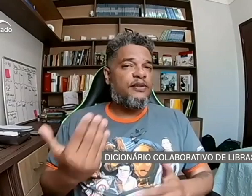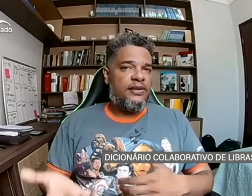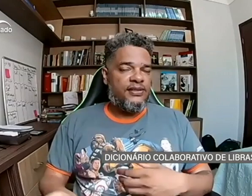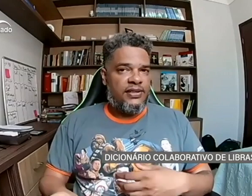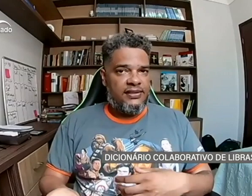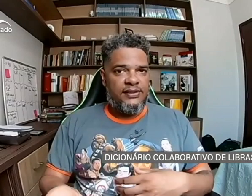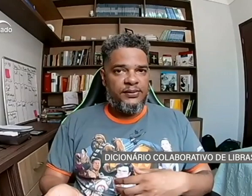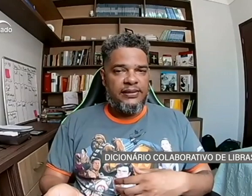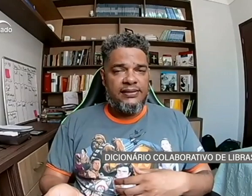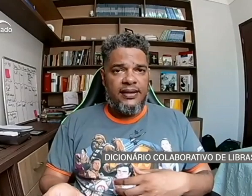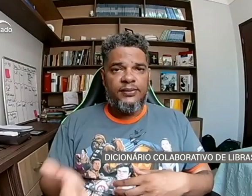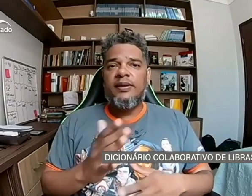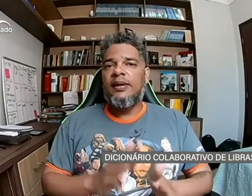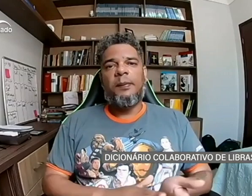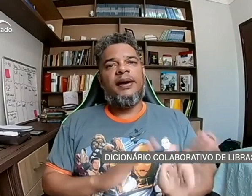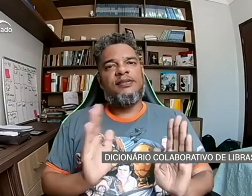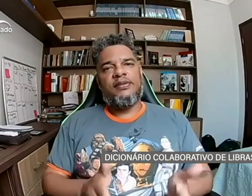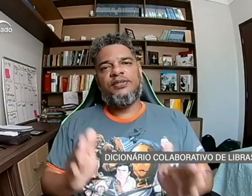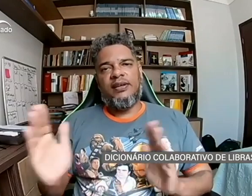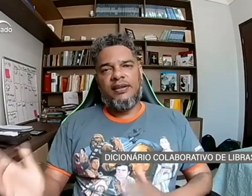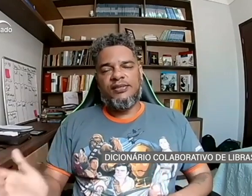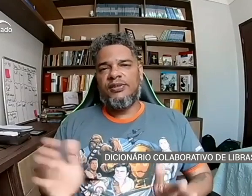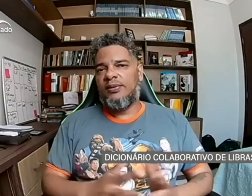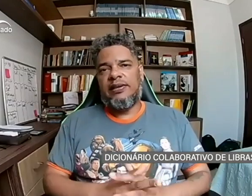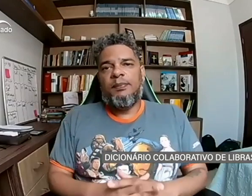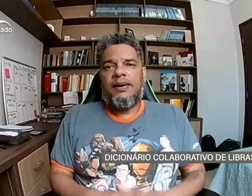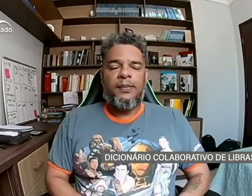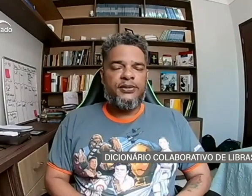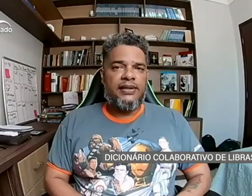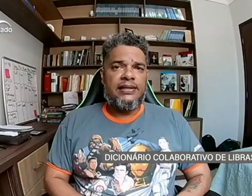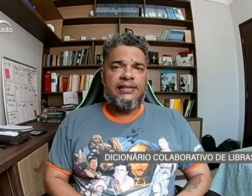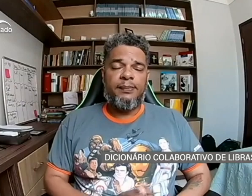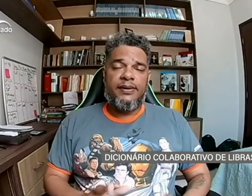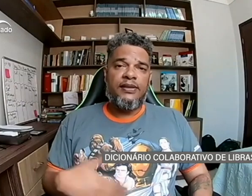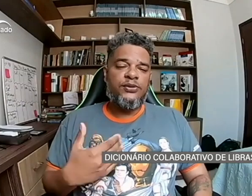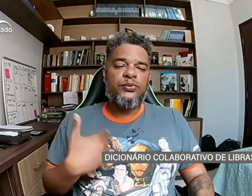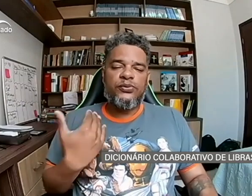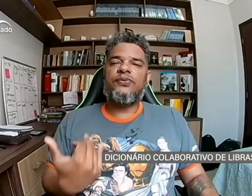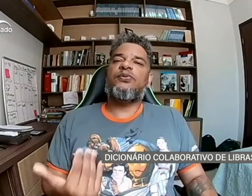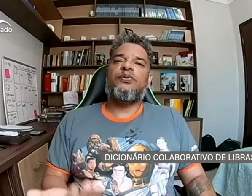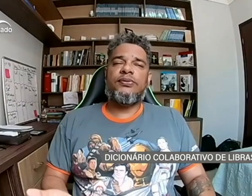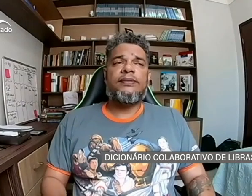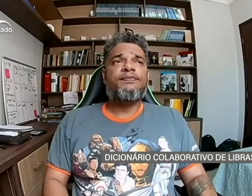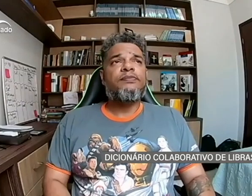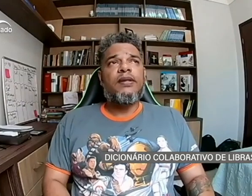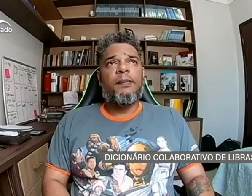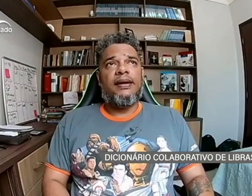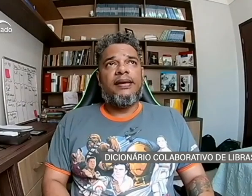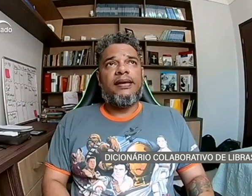vai deixar de ser utilizado, mas vai estar registrado ali para a posteridade, até para estudos futuros, para que